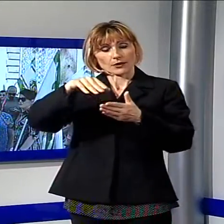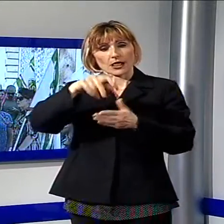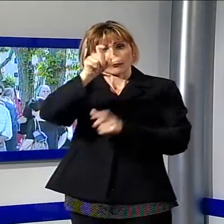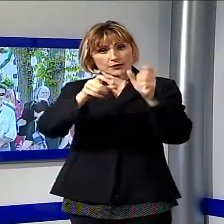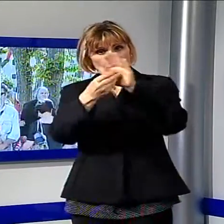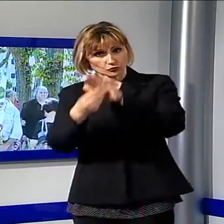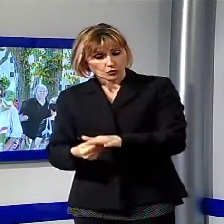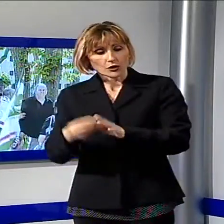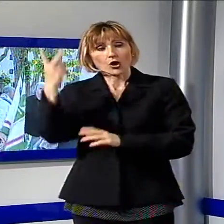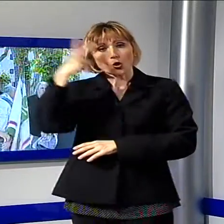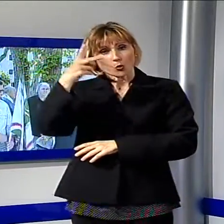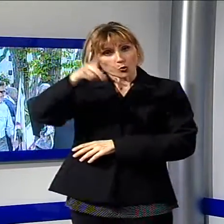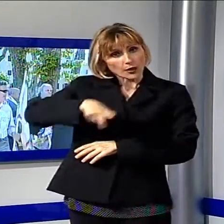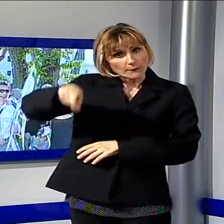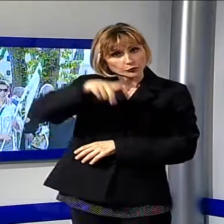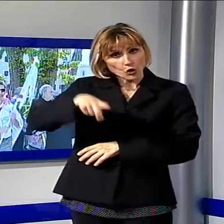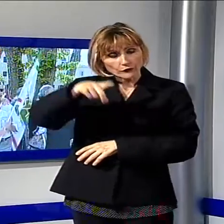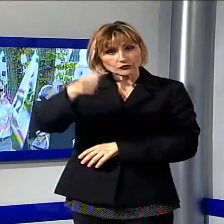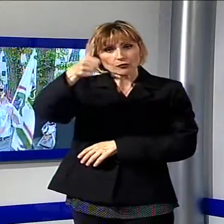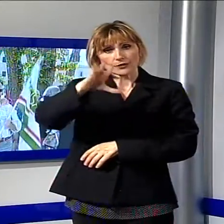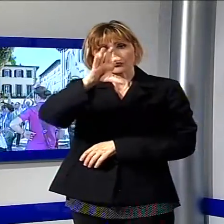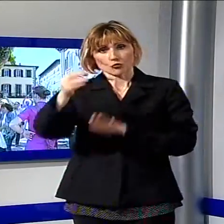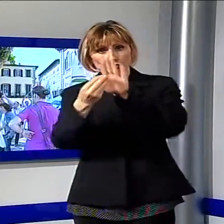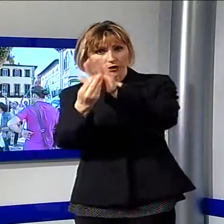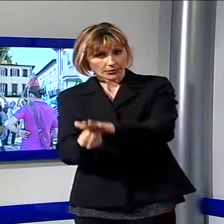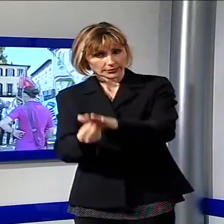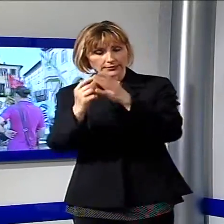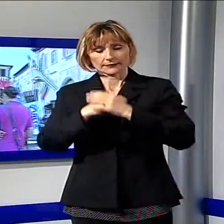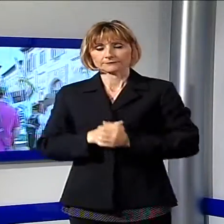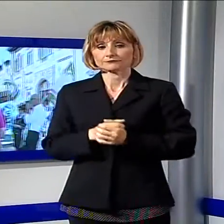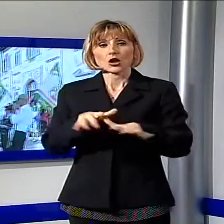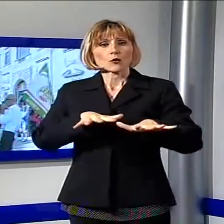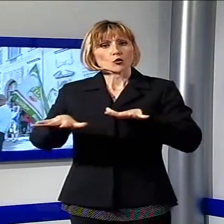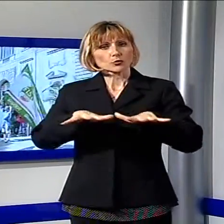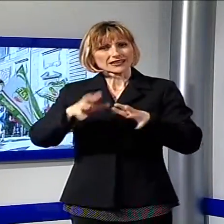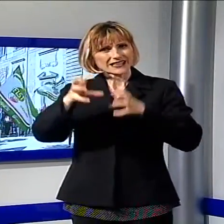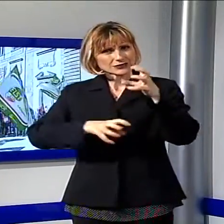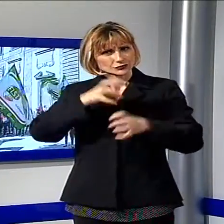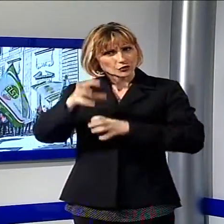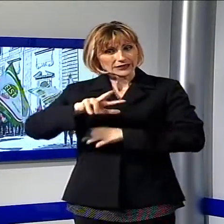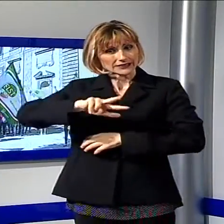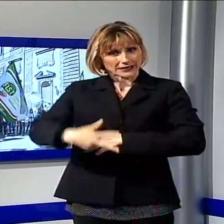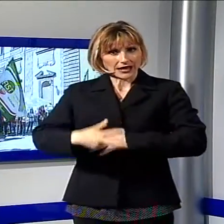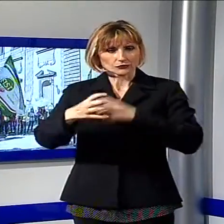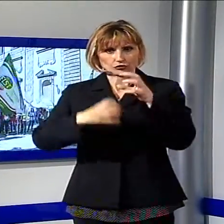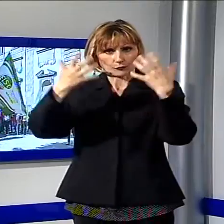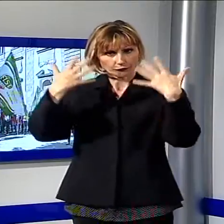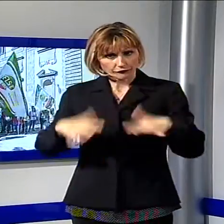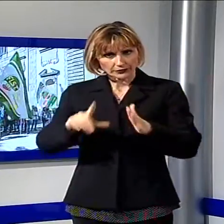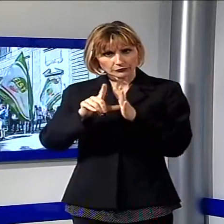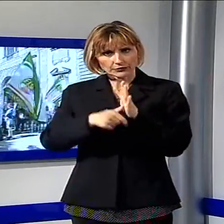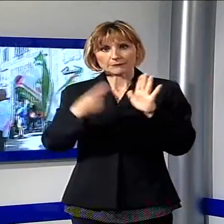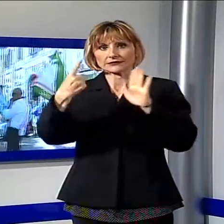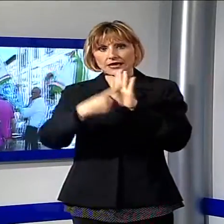provincia di Lucca 1.500 addetti. Si tratta di una mobilitazione che ha portato al tezzo sciopero nel giro di sei mesi,